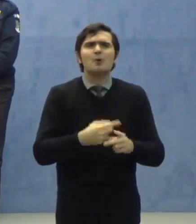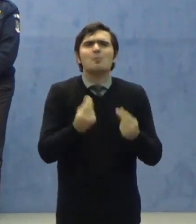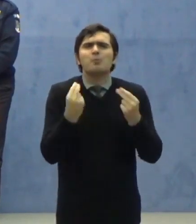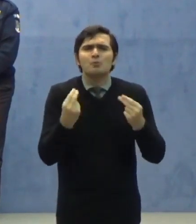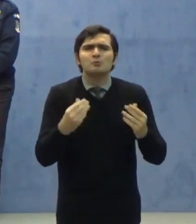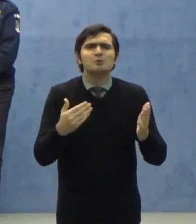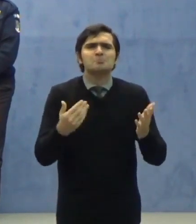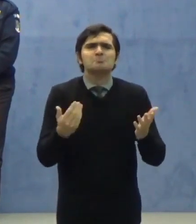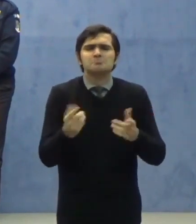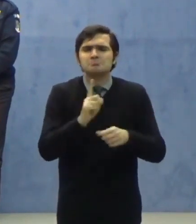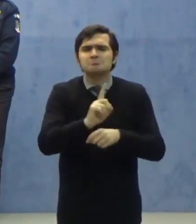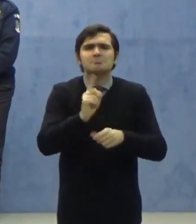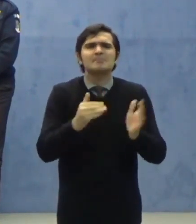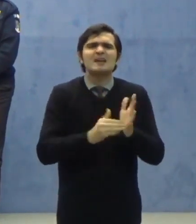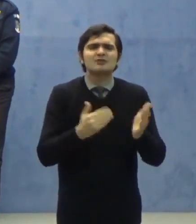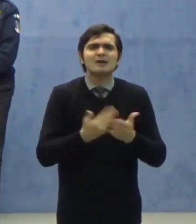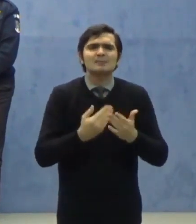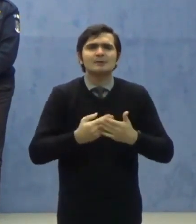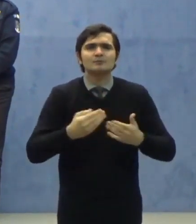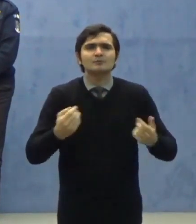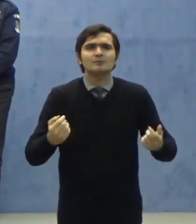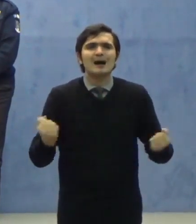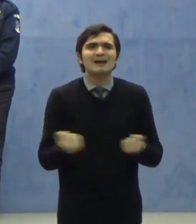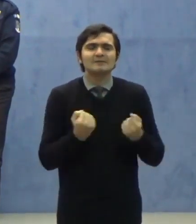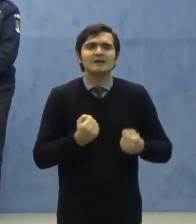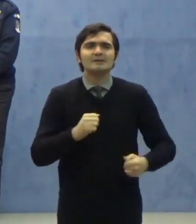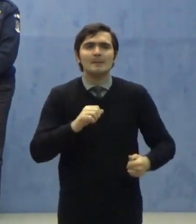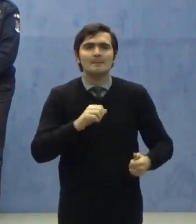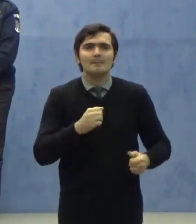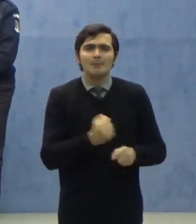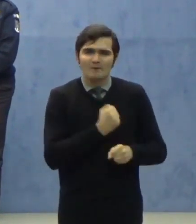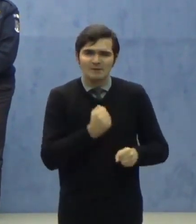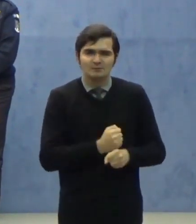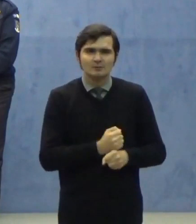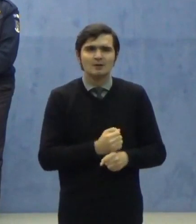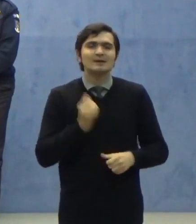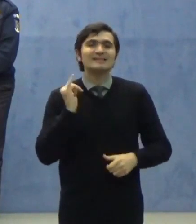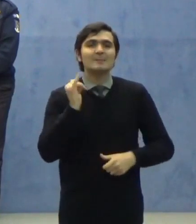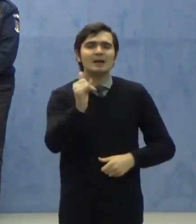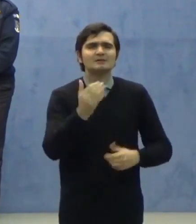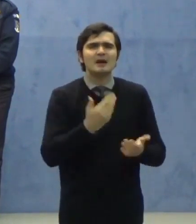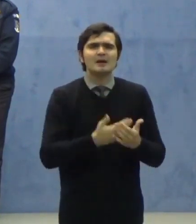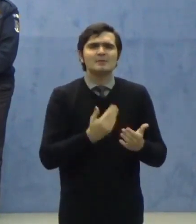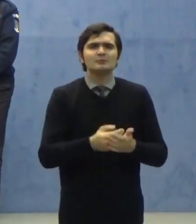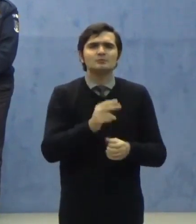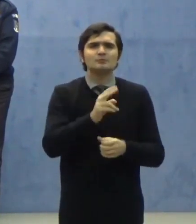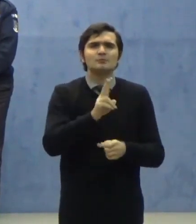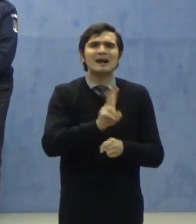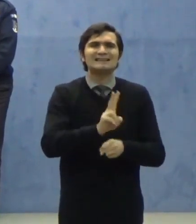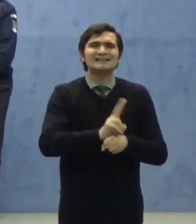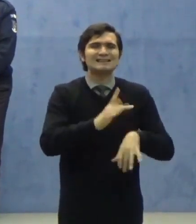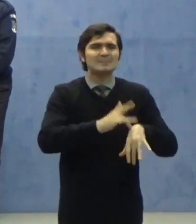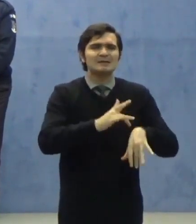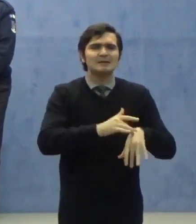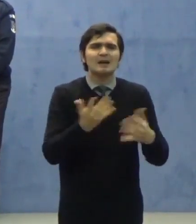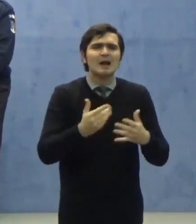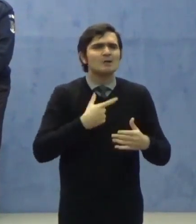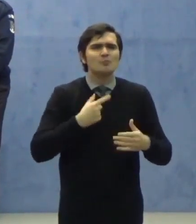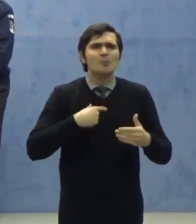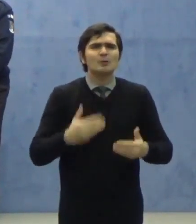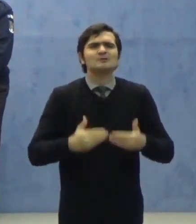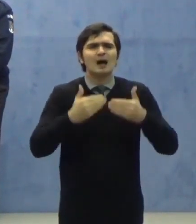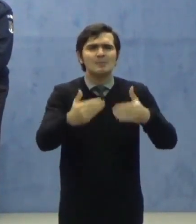desfășurării activității profesionale. Deplasarea pentru asistență medicală care nu poate fi amânată și nici realizată de la